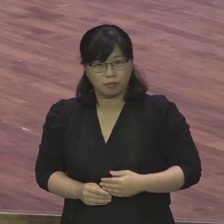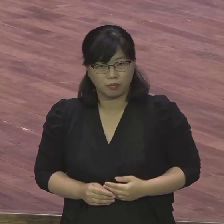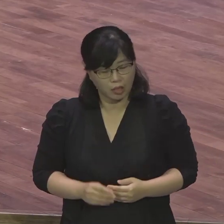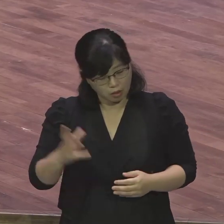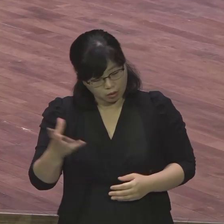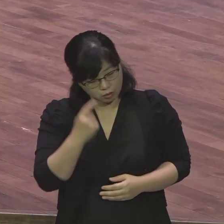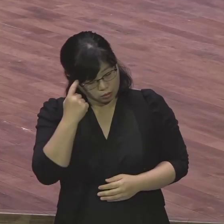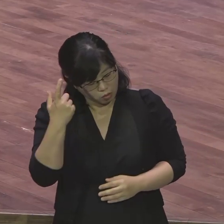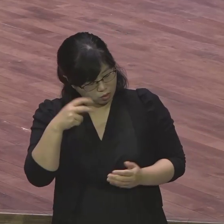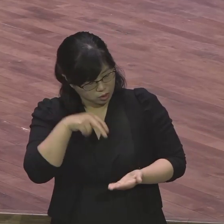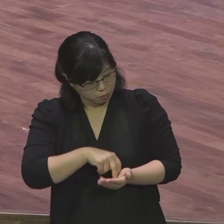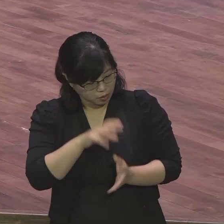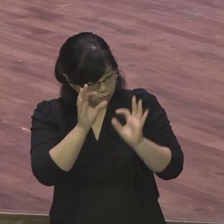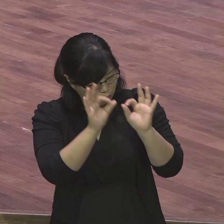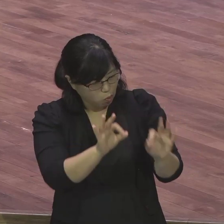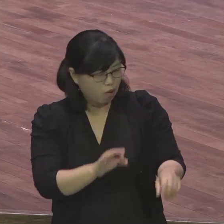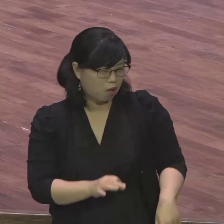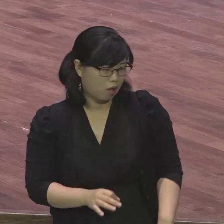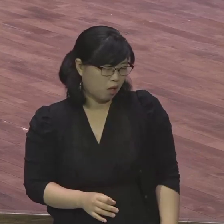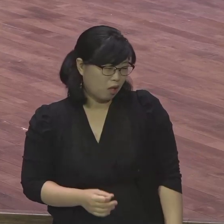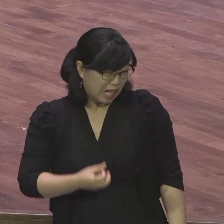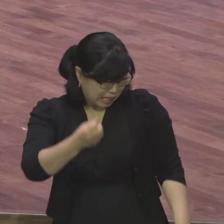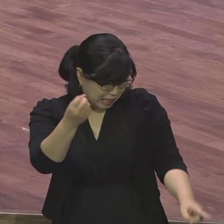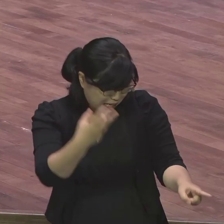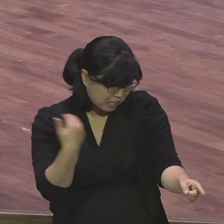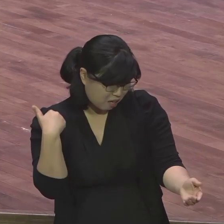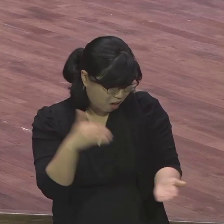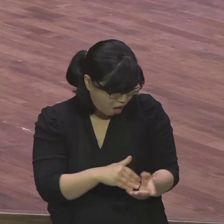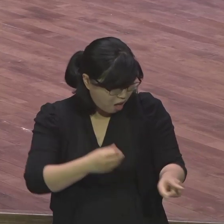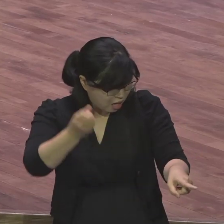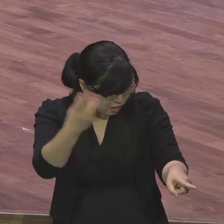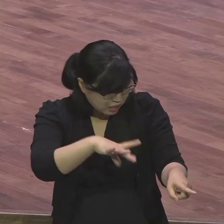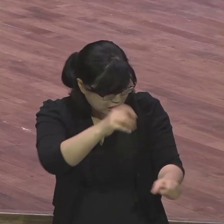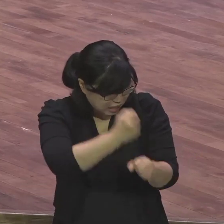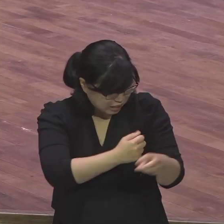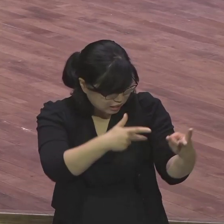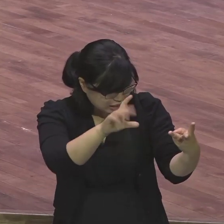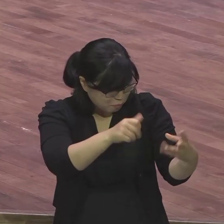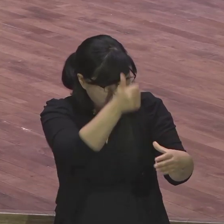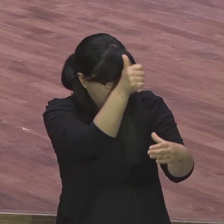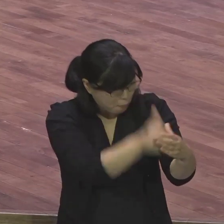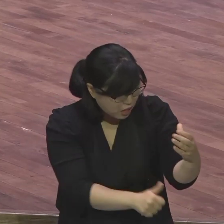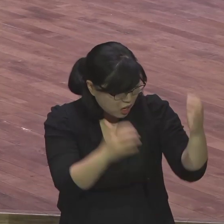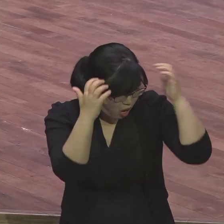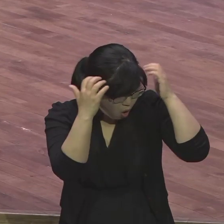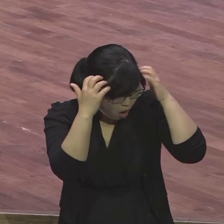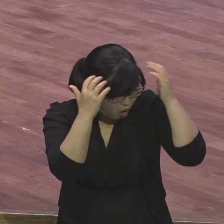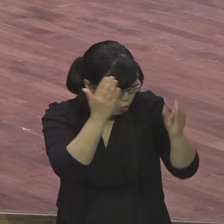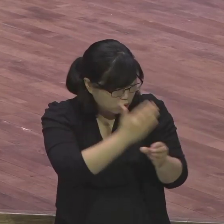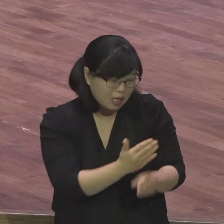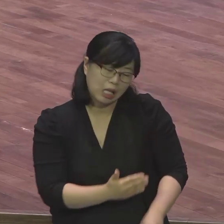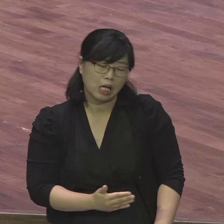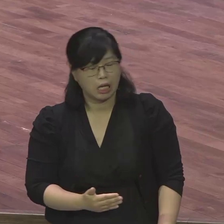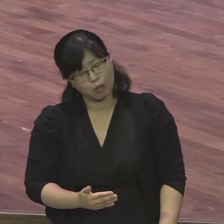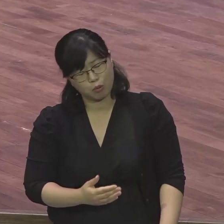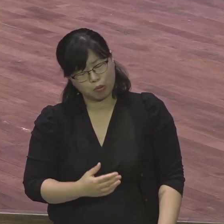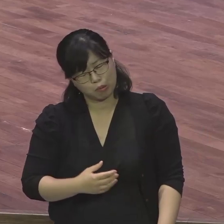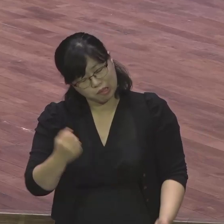자 우리 성령과 우리가 이 관계가 인격적 관계라는 신학적 이 전제를